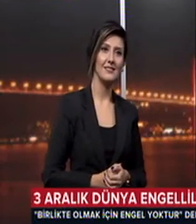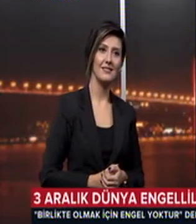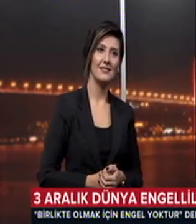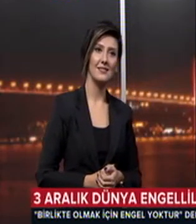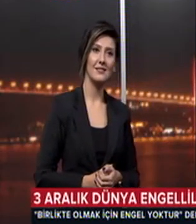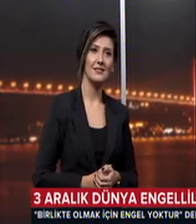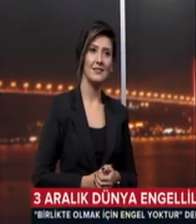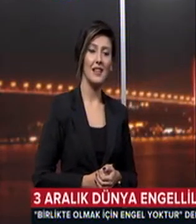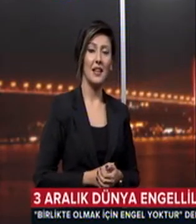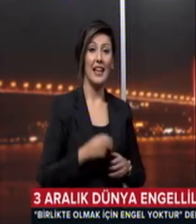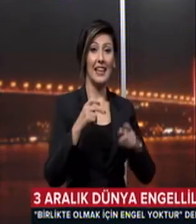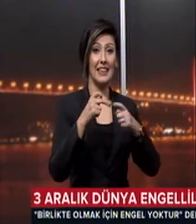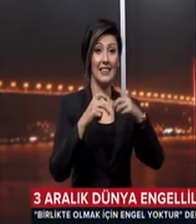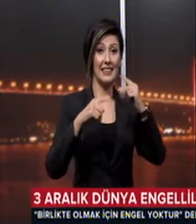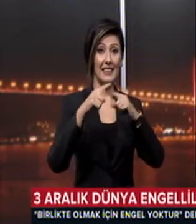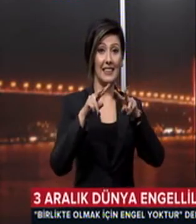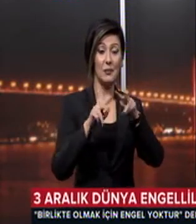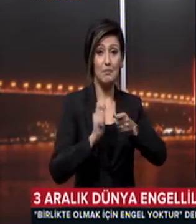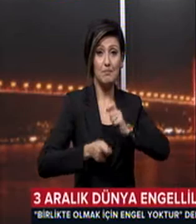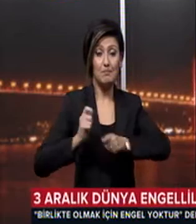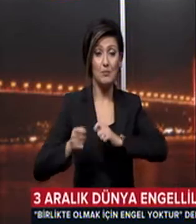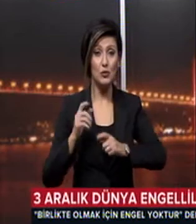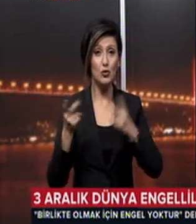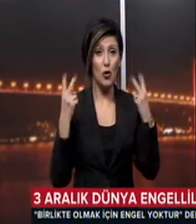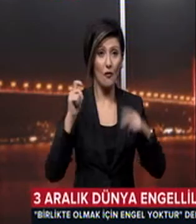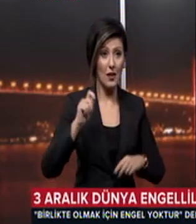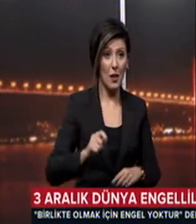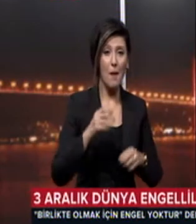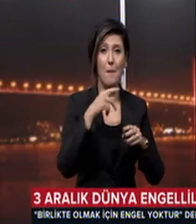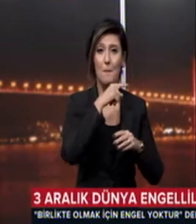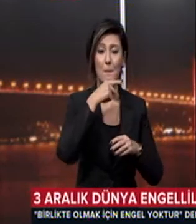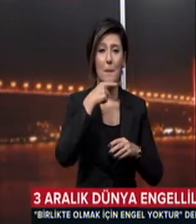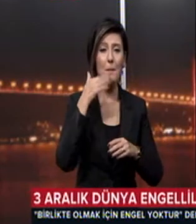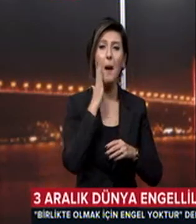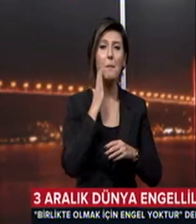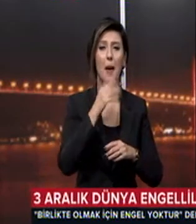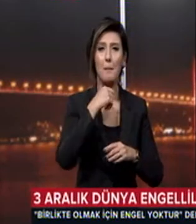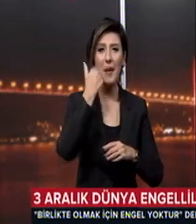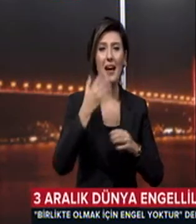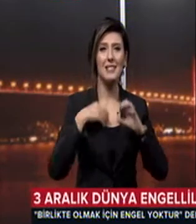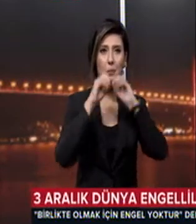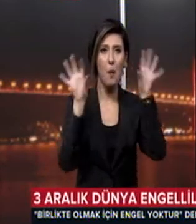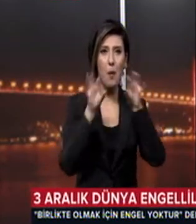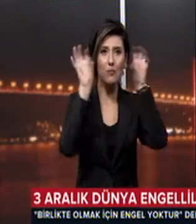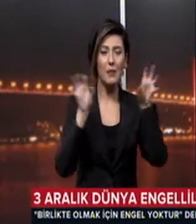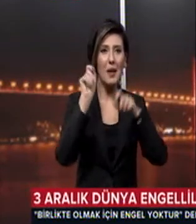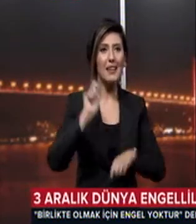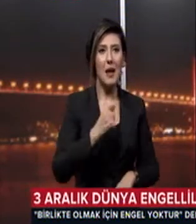Ritim şov yapan da pembe beyaz pomponlarıyla dans edendi Onlar sahneye çıktı Arkadaşları ise